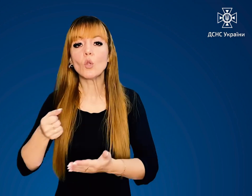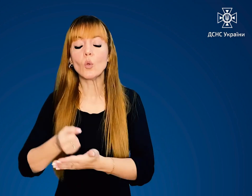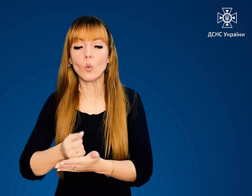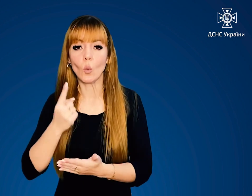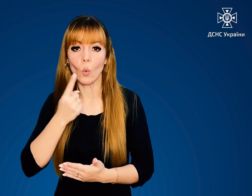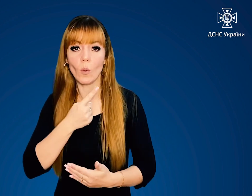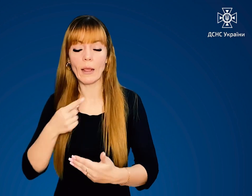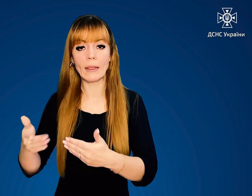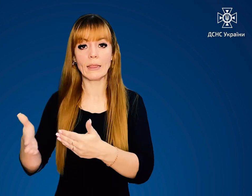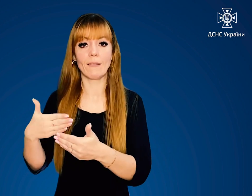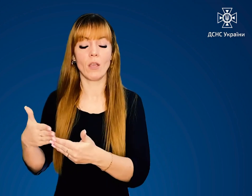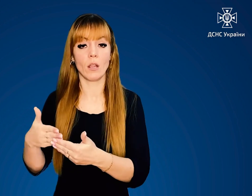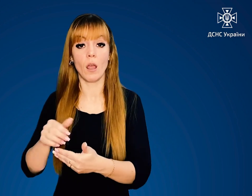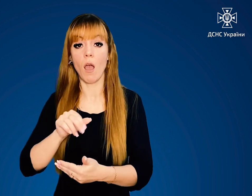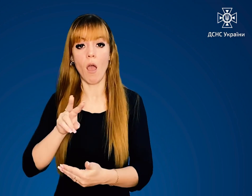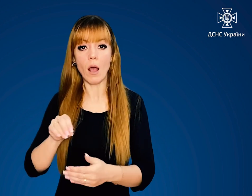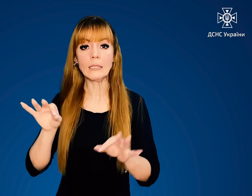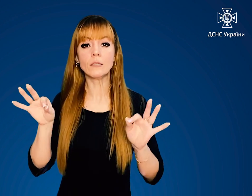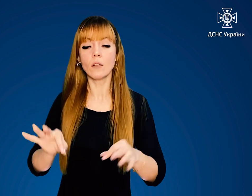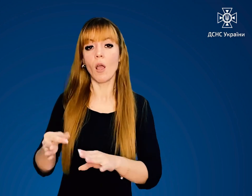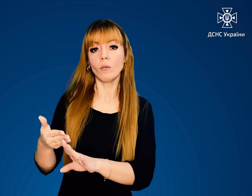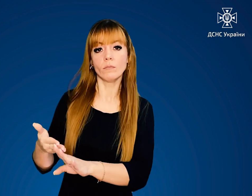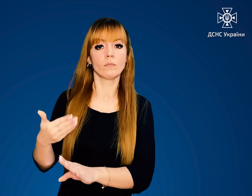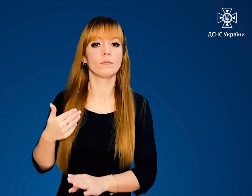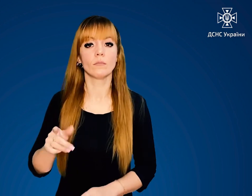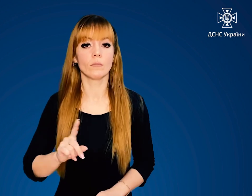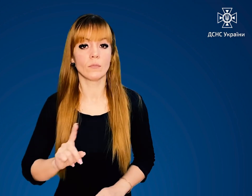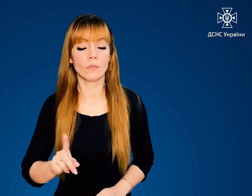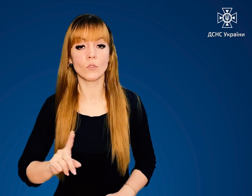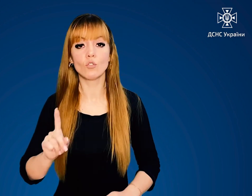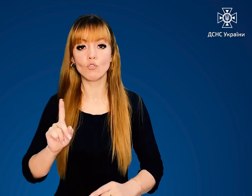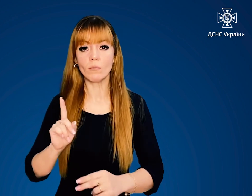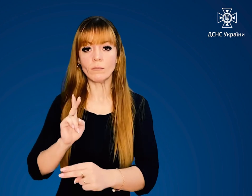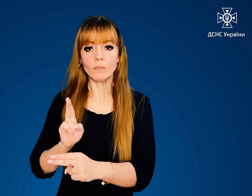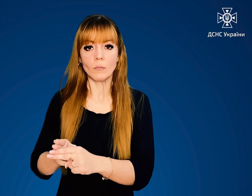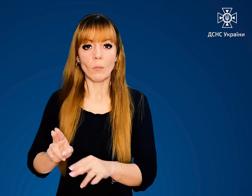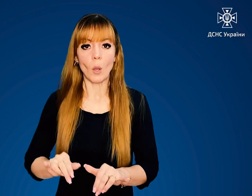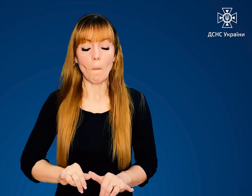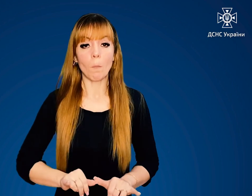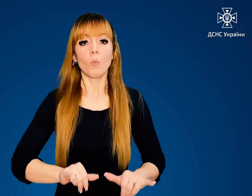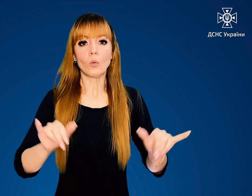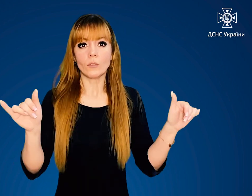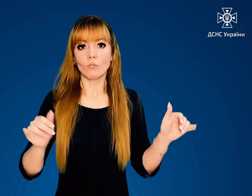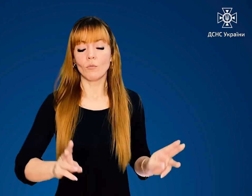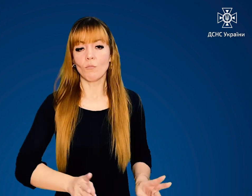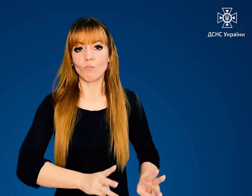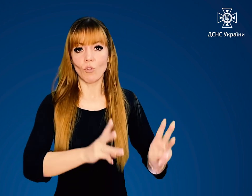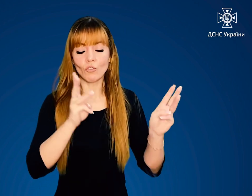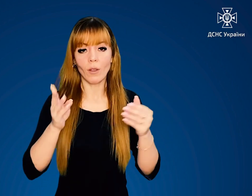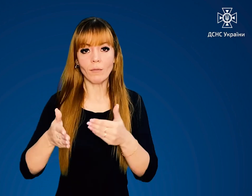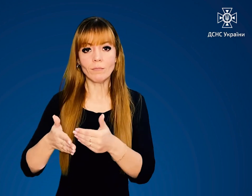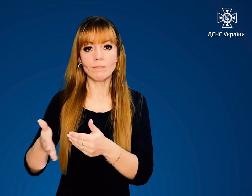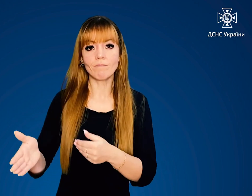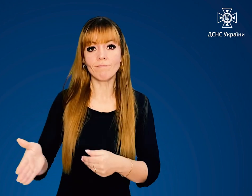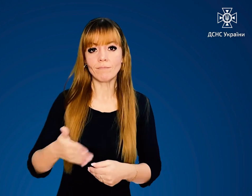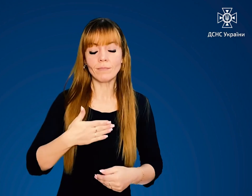приміщення, але не відчиняйте їх відразу, щоб уникнути посилення пожежі від великого притоку